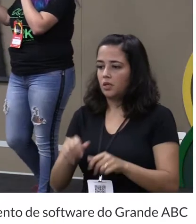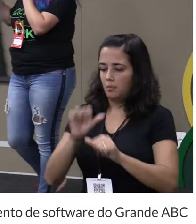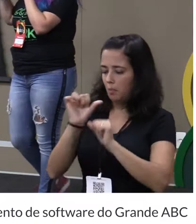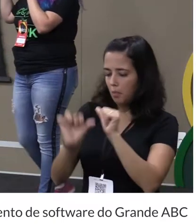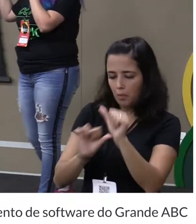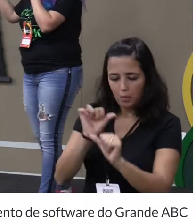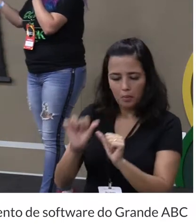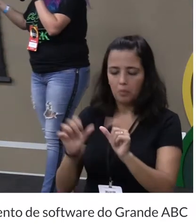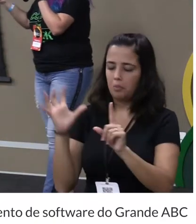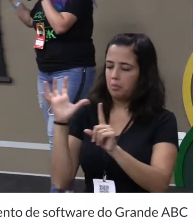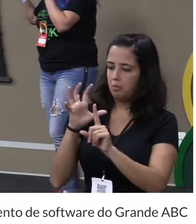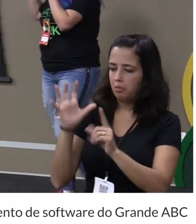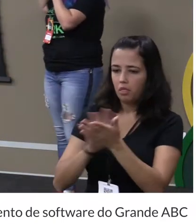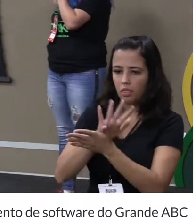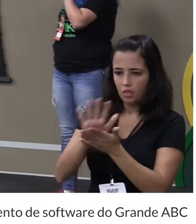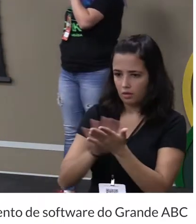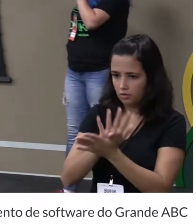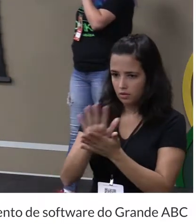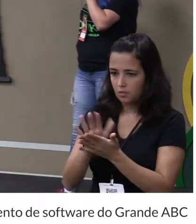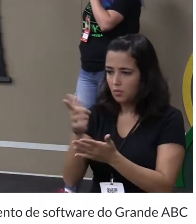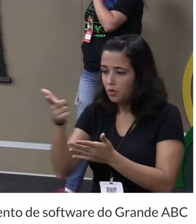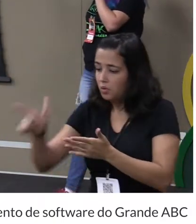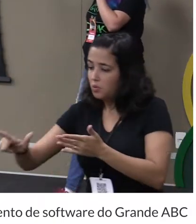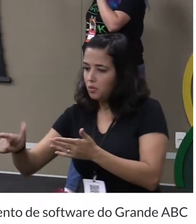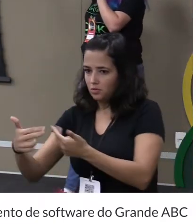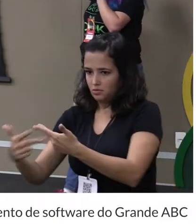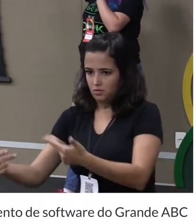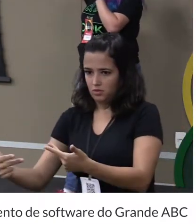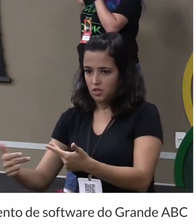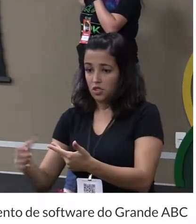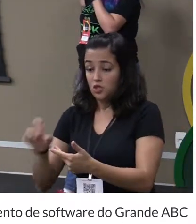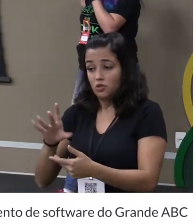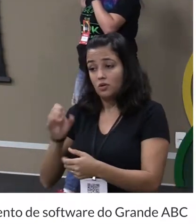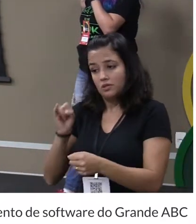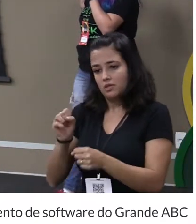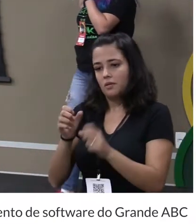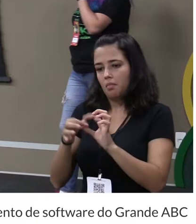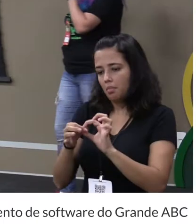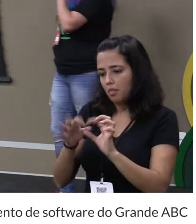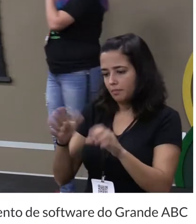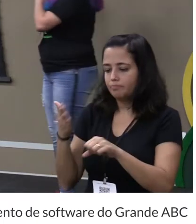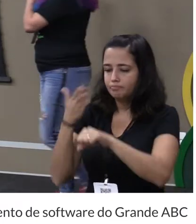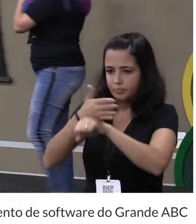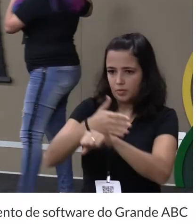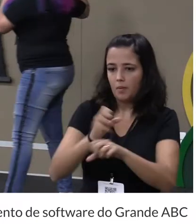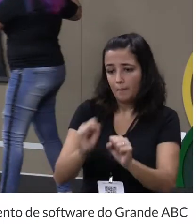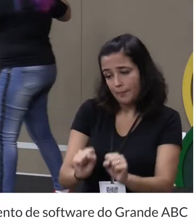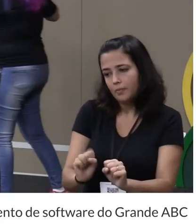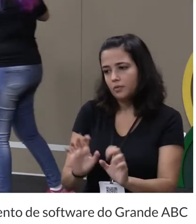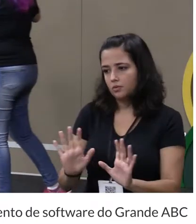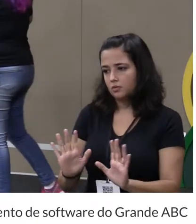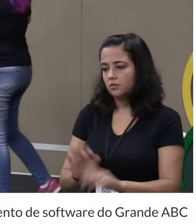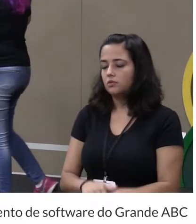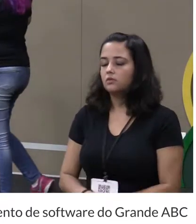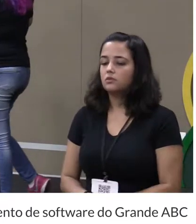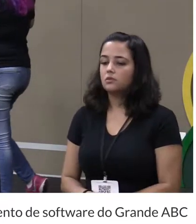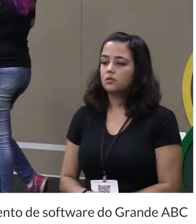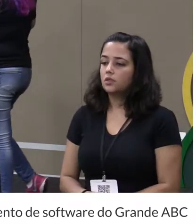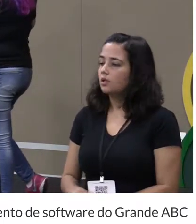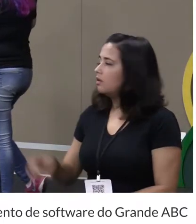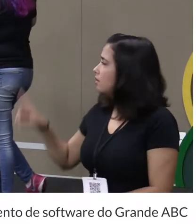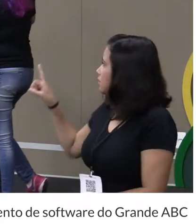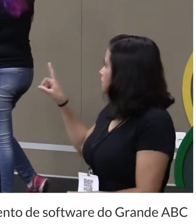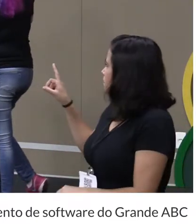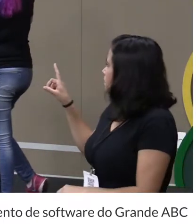mudado ou influenciado por coisas externas. A não ser que você permita isso. Você também pode permitir. E aqui